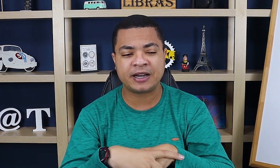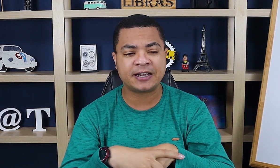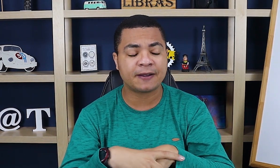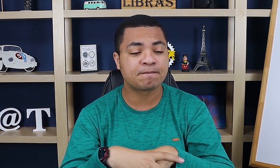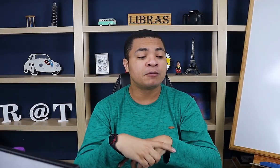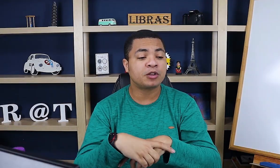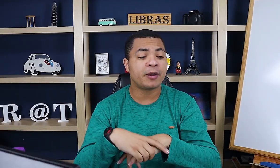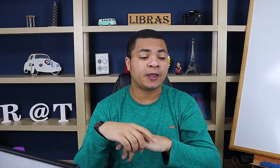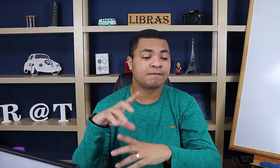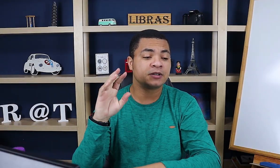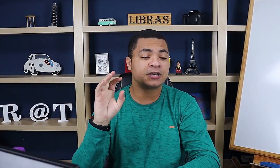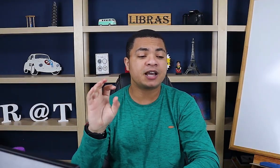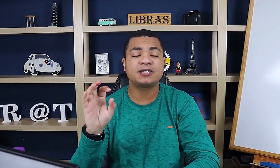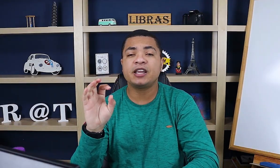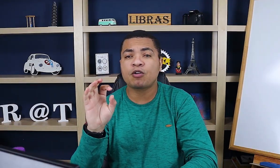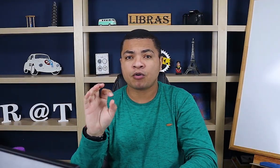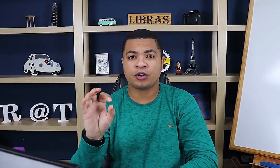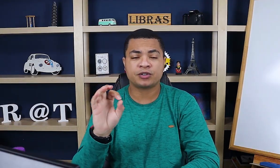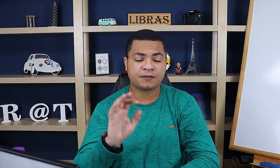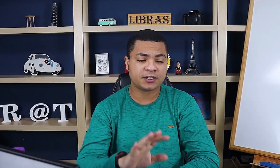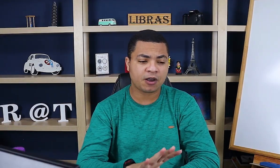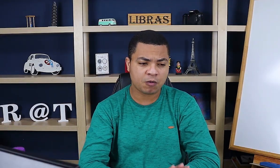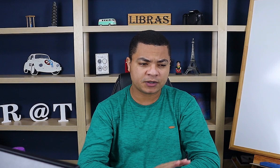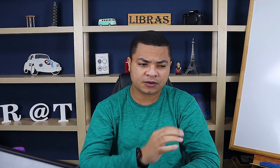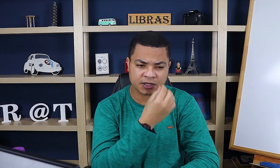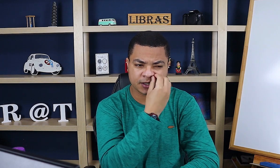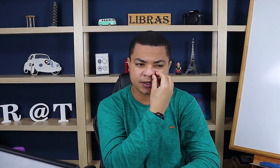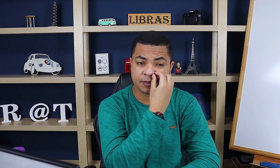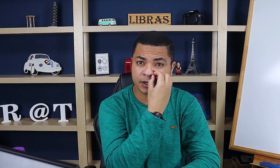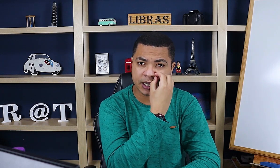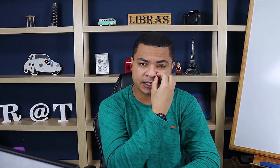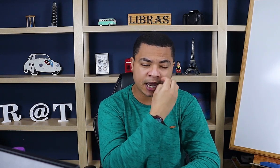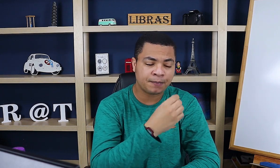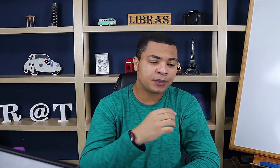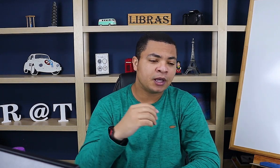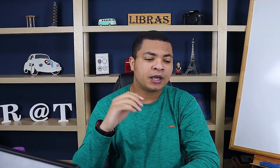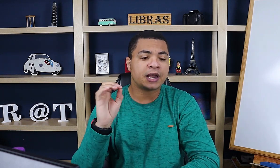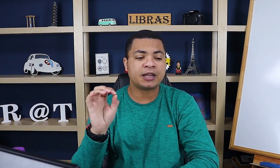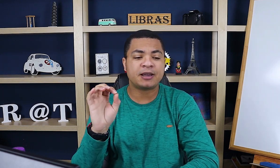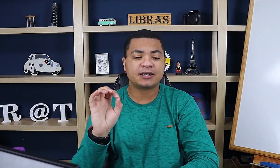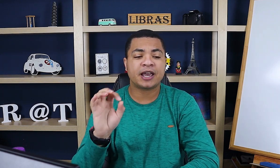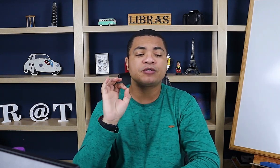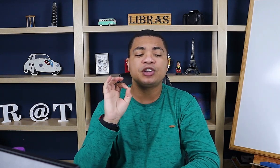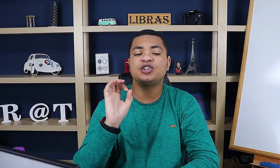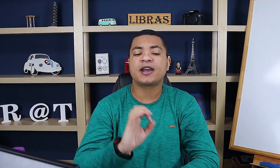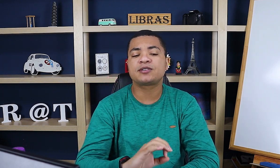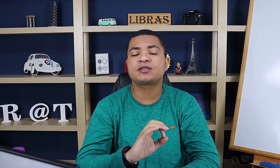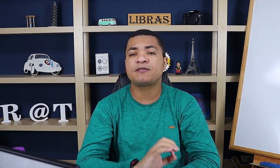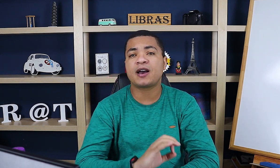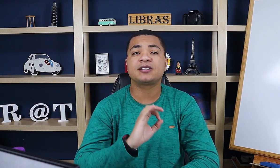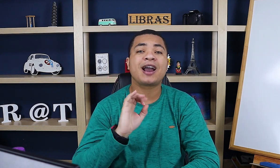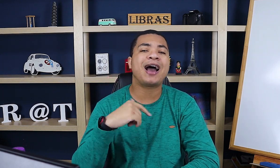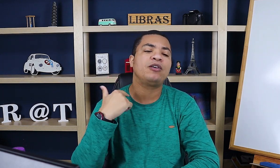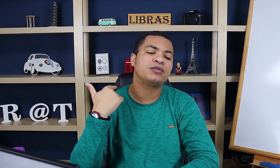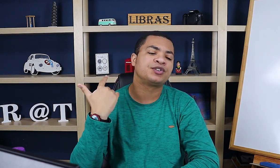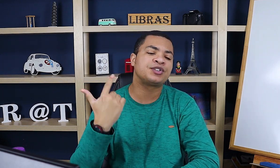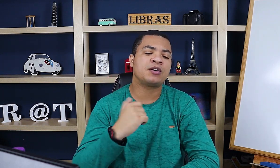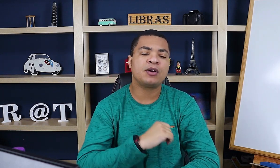beleza? Muito bem, sinais icônicos. Eu fiz aqui algumas anotações importantes, tá? Nada mais é do que gestos que fazem alusão